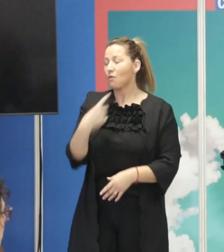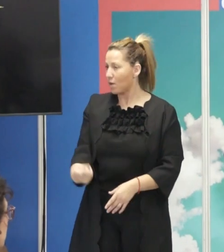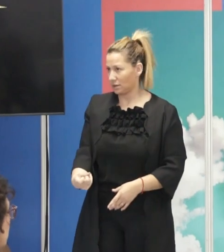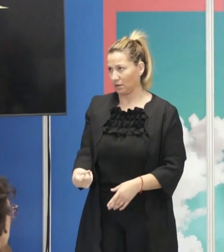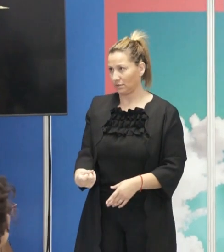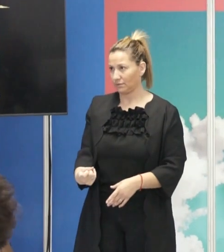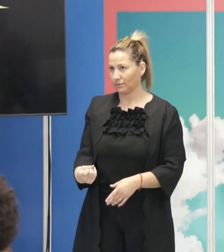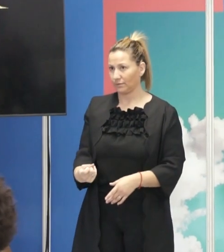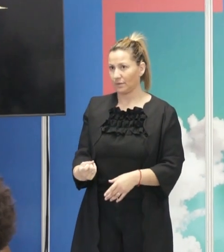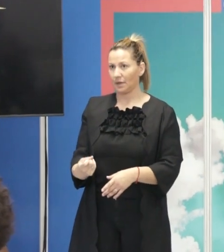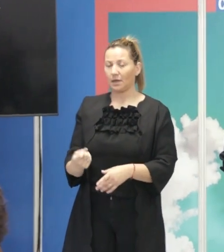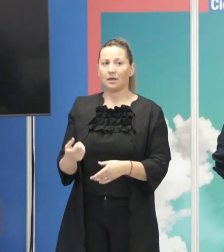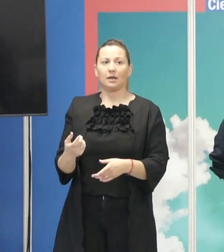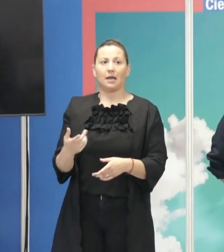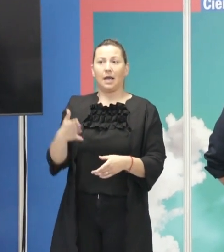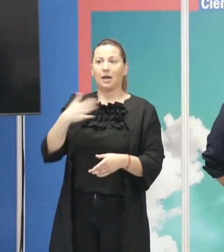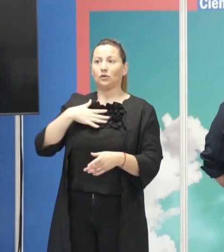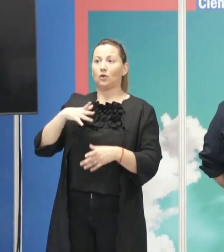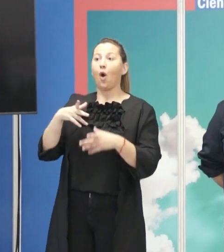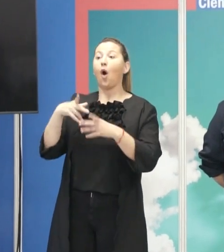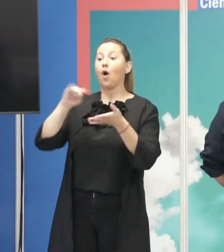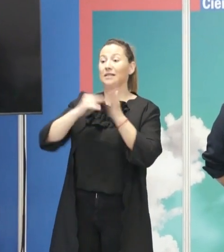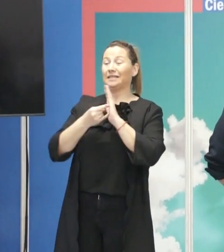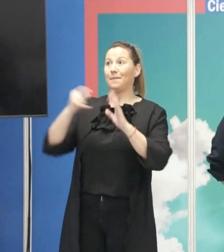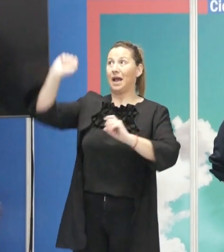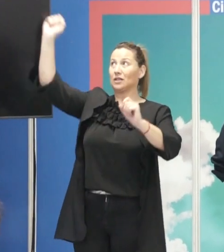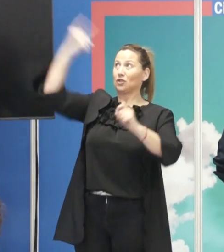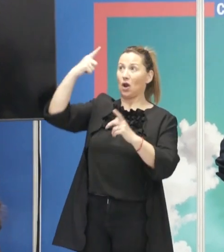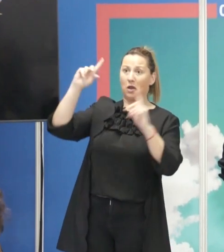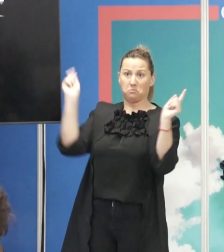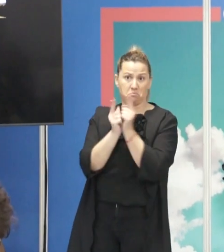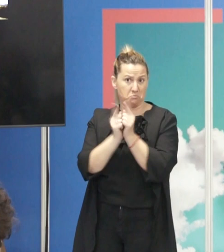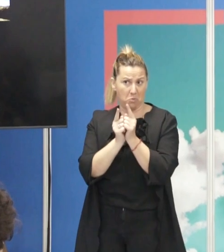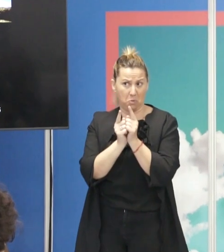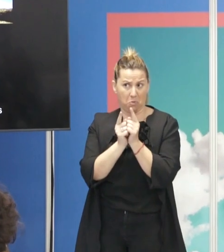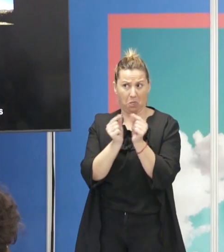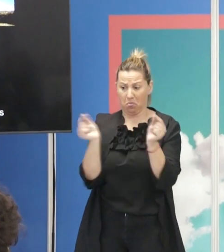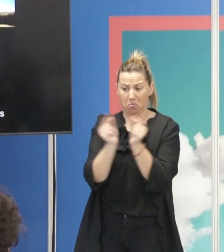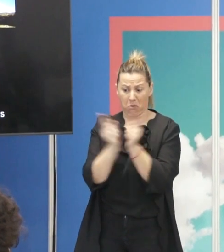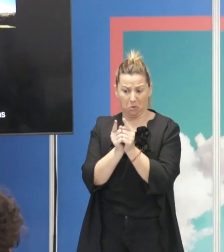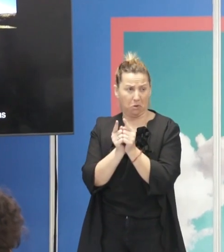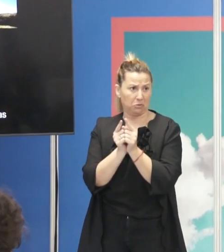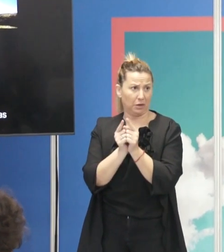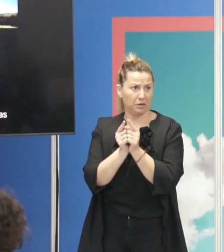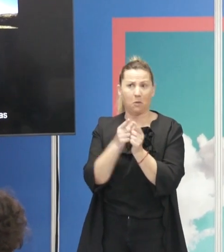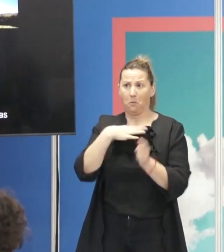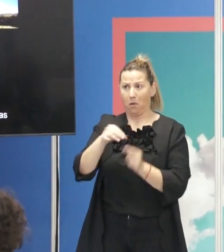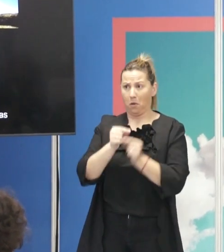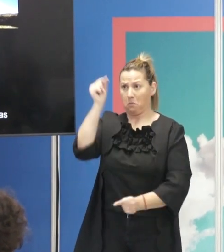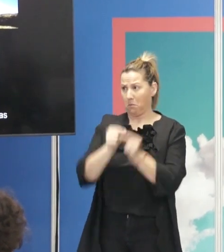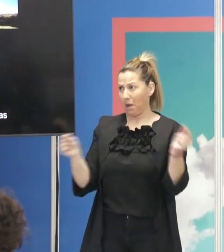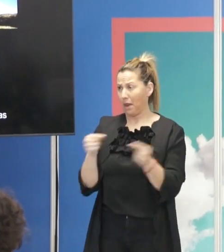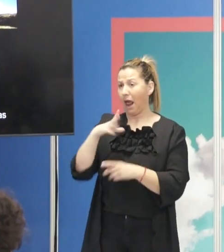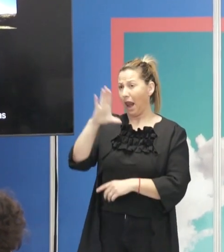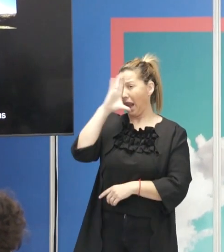nosotros. En el entorno de nuestro sistema solar, por ejemplo, esas distancias son cortas y se pueden medir en periodos muy breves, ¿no? La luna, por ejemplo,